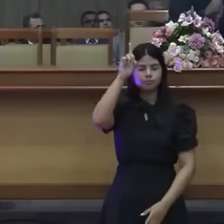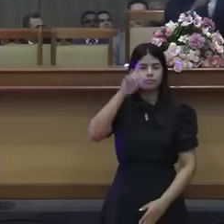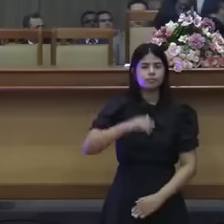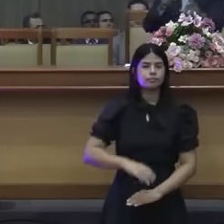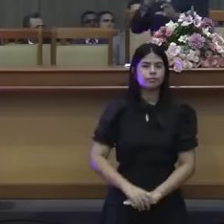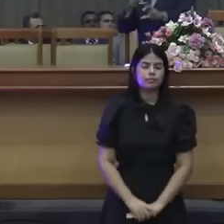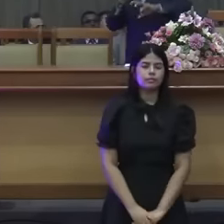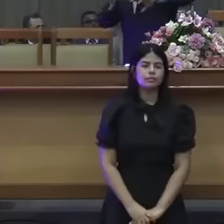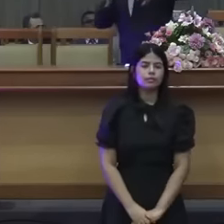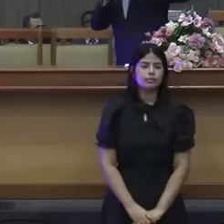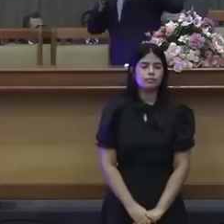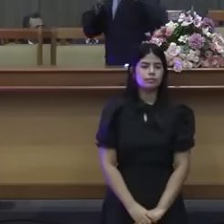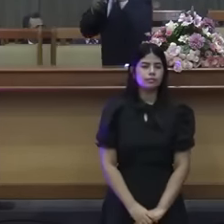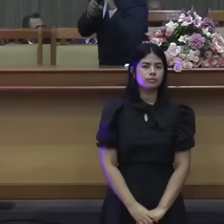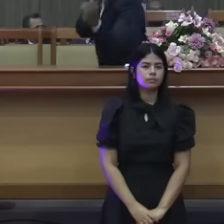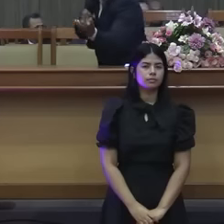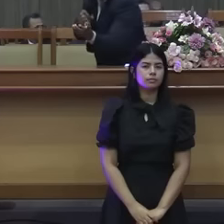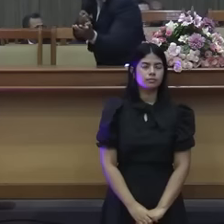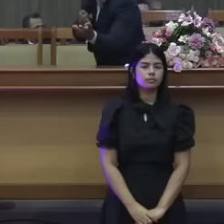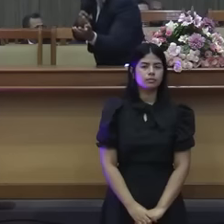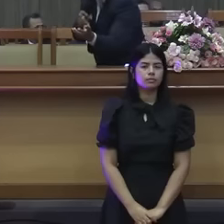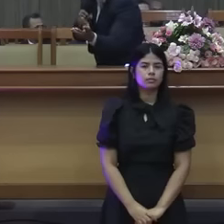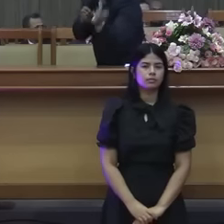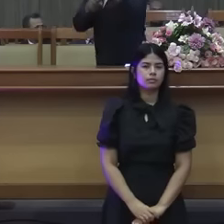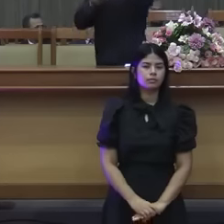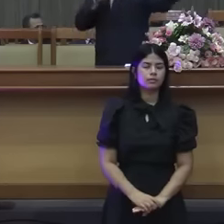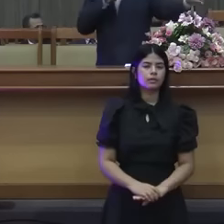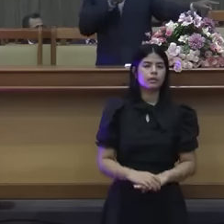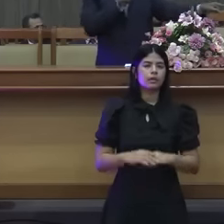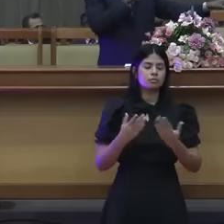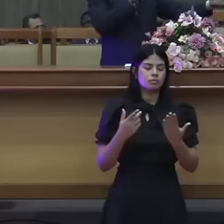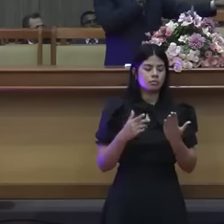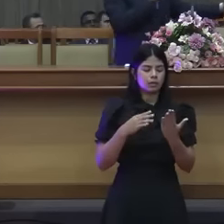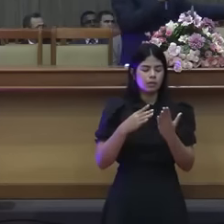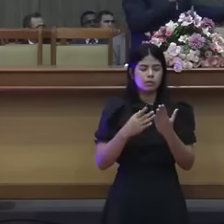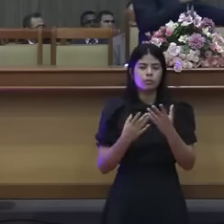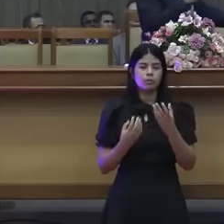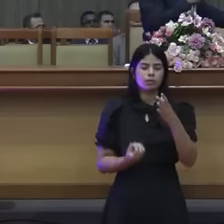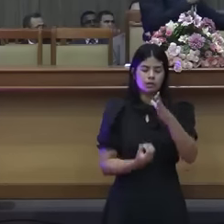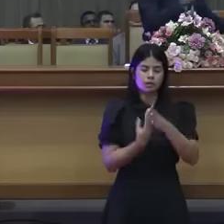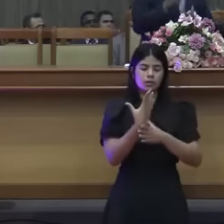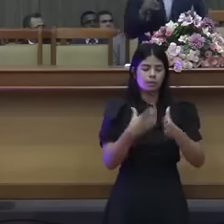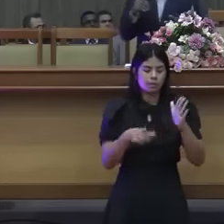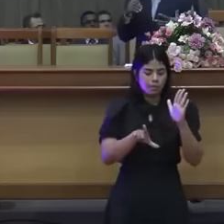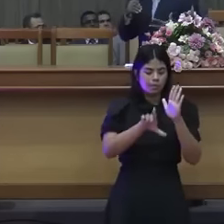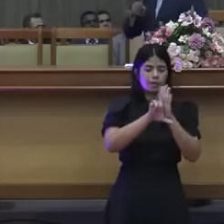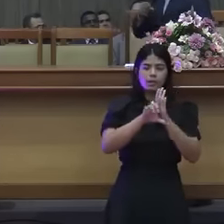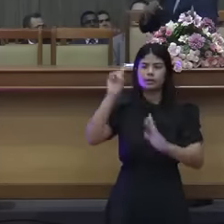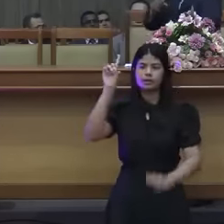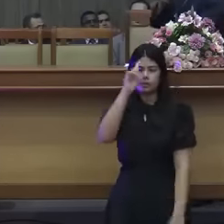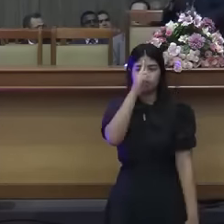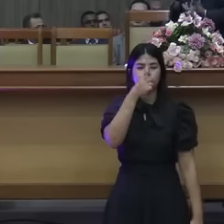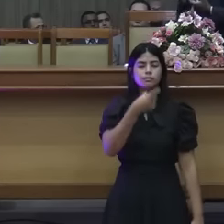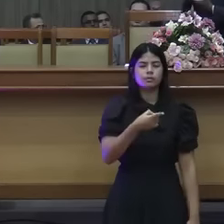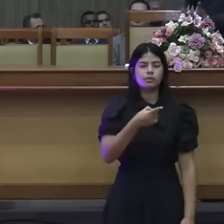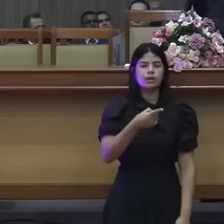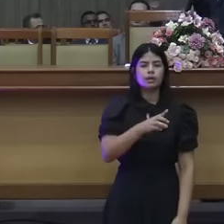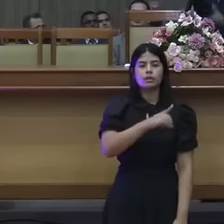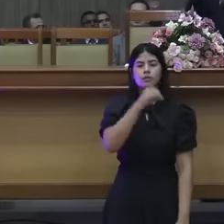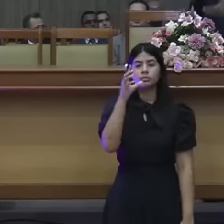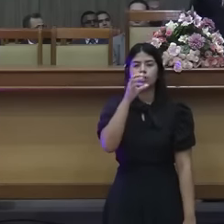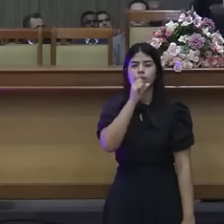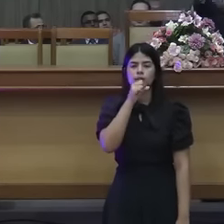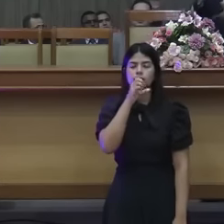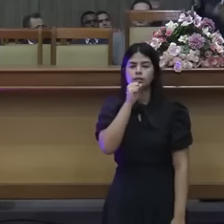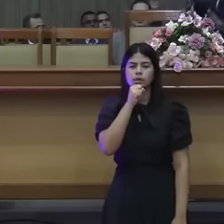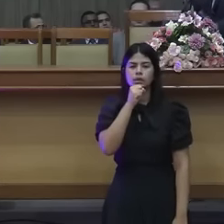Eles transformaram em rigidez o que Deus não transformou. O sábado era para o bem do homem, era